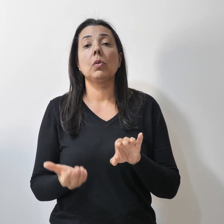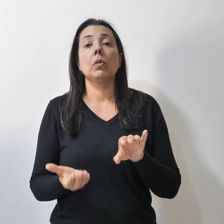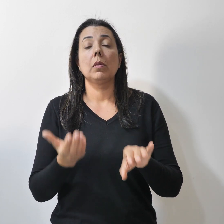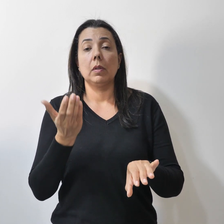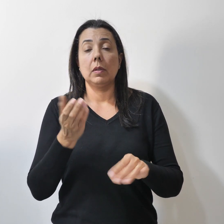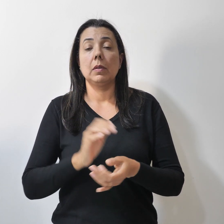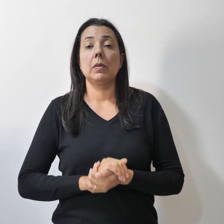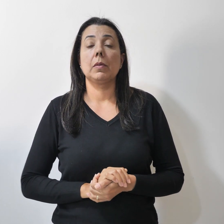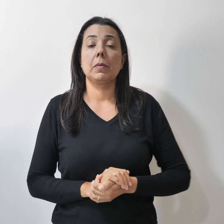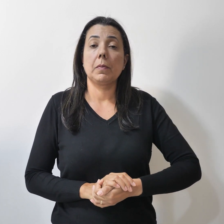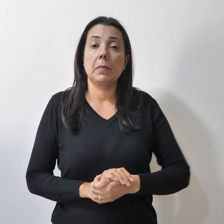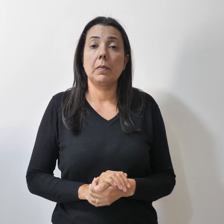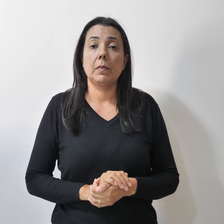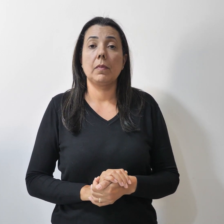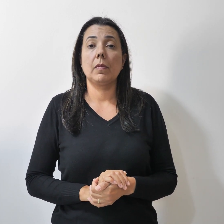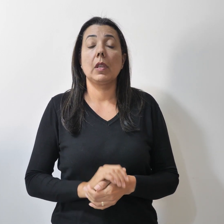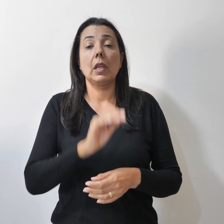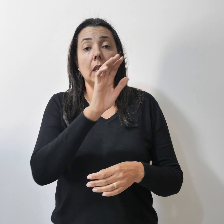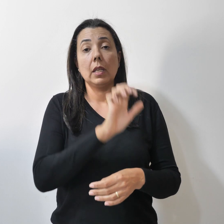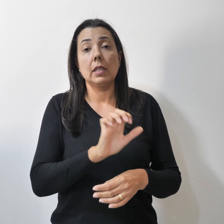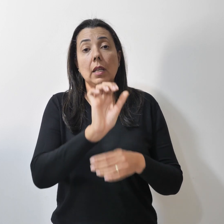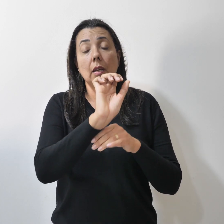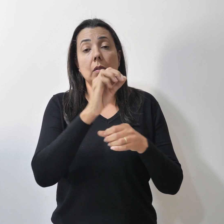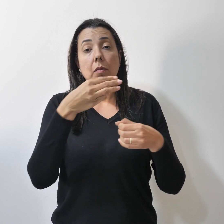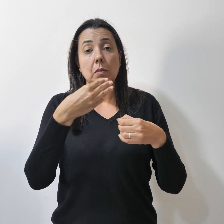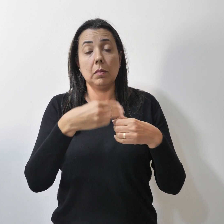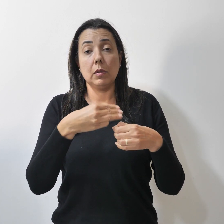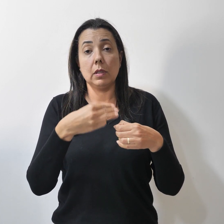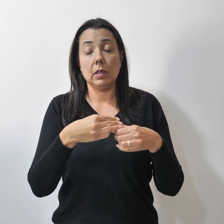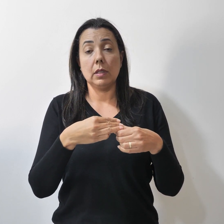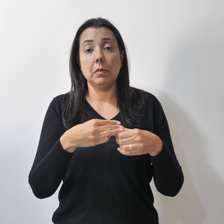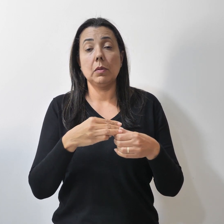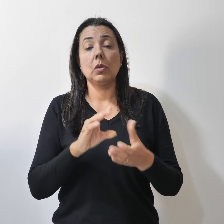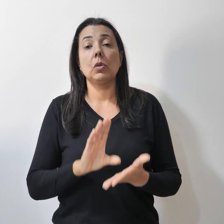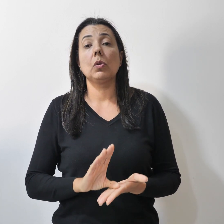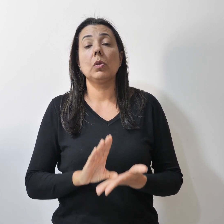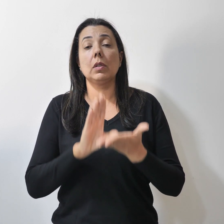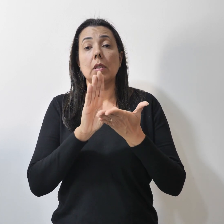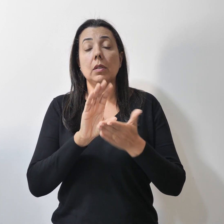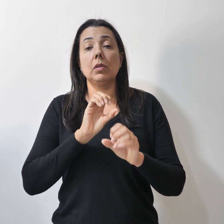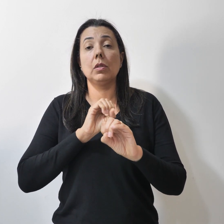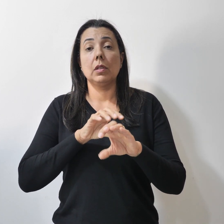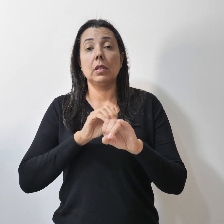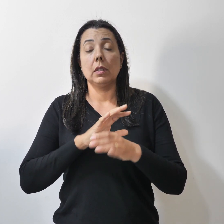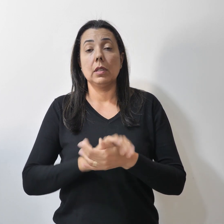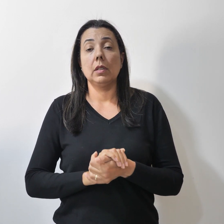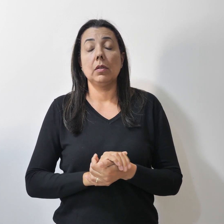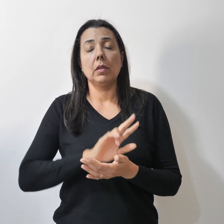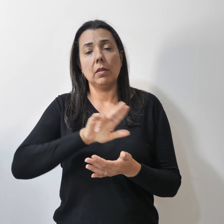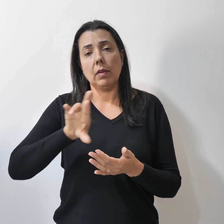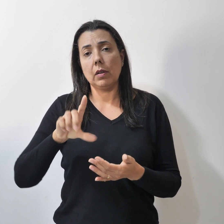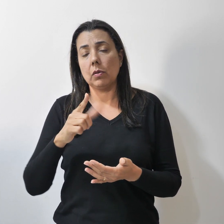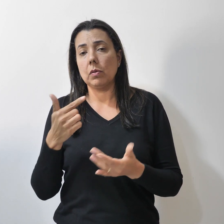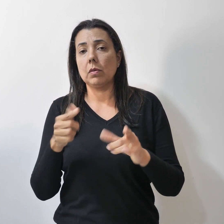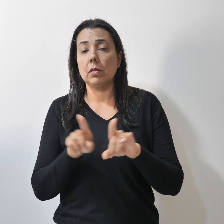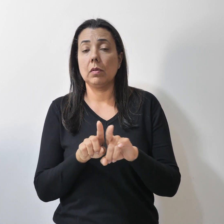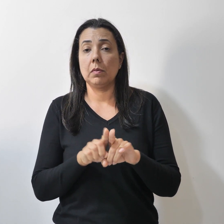de estados, municípios, conselhos de educação, entre outros também